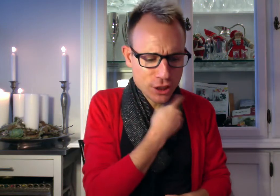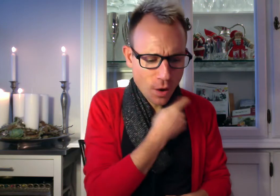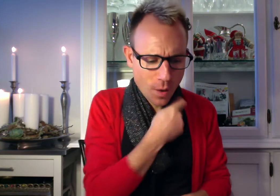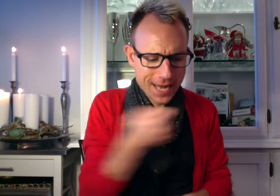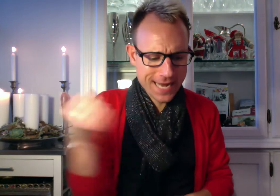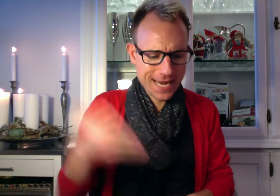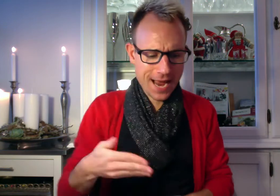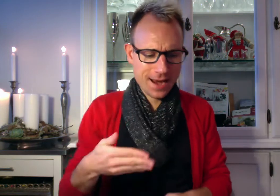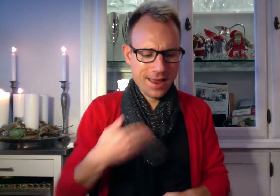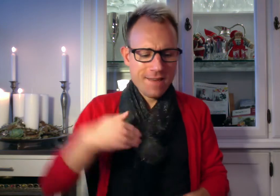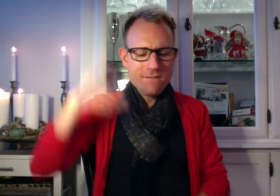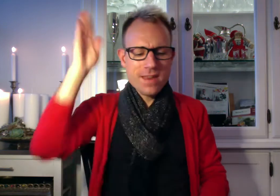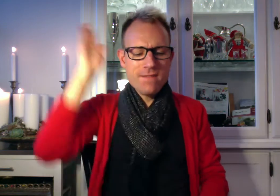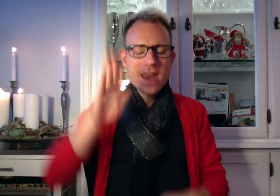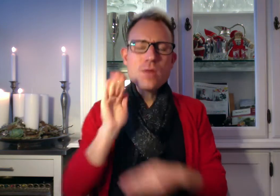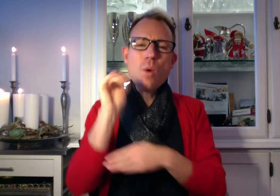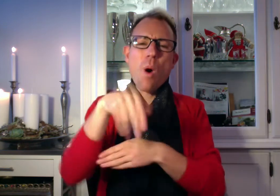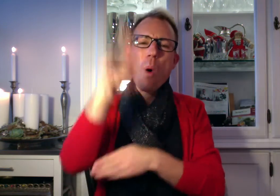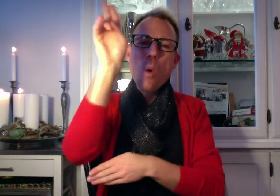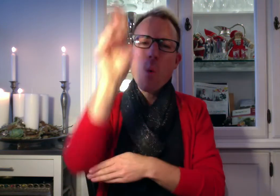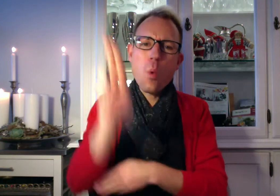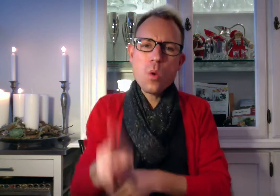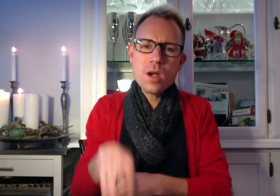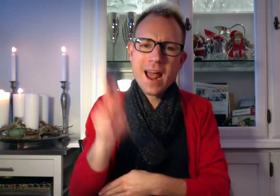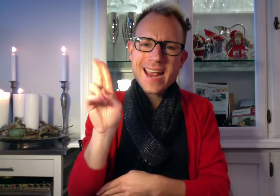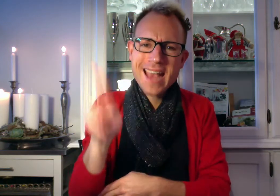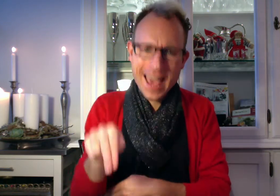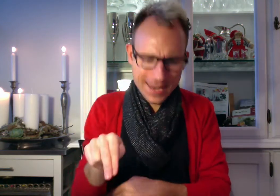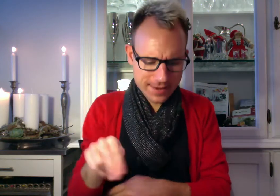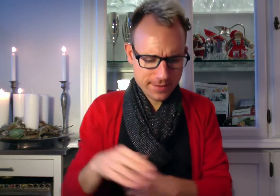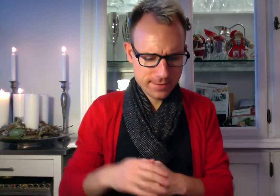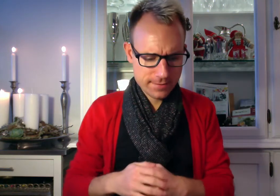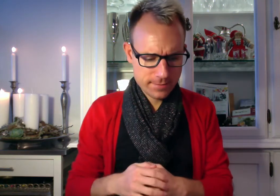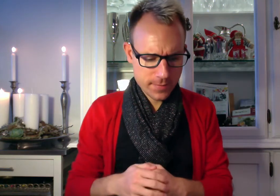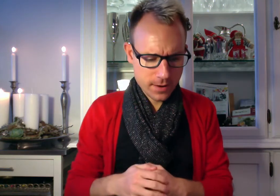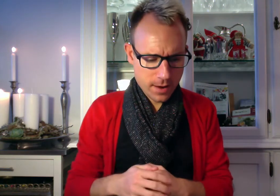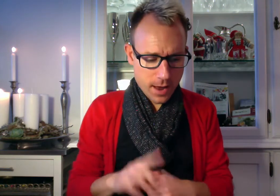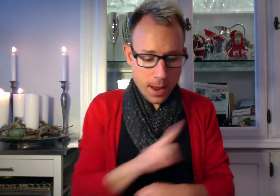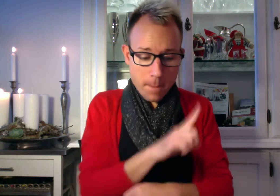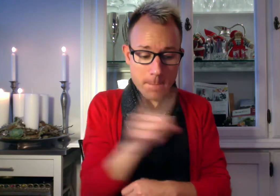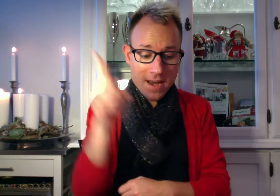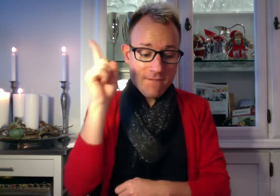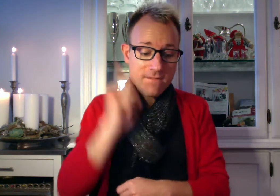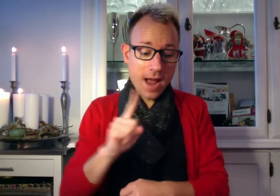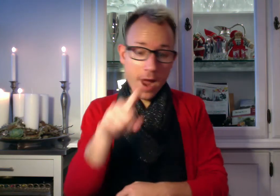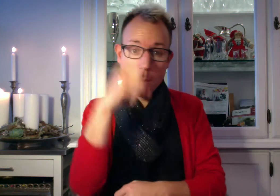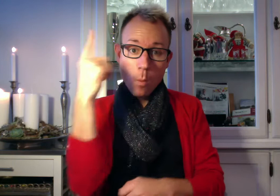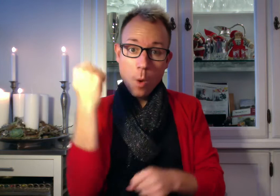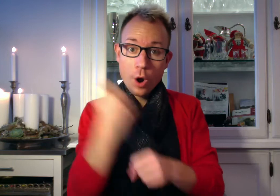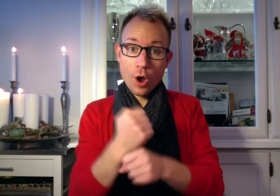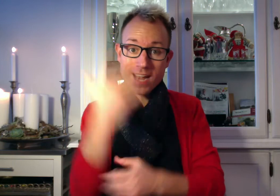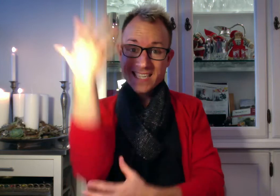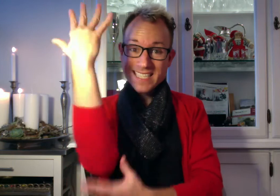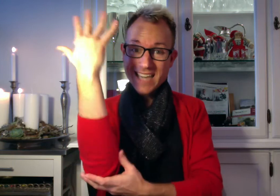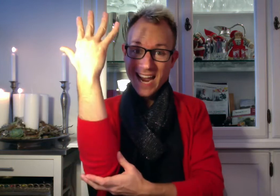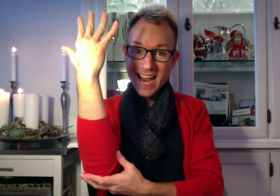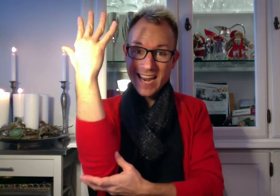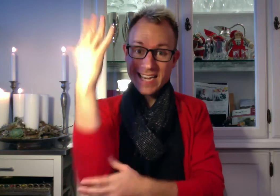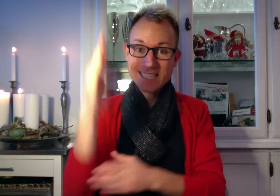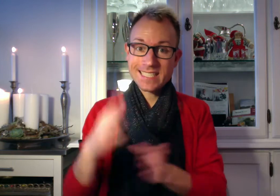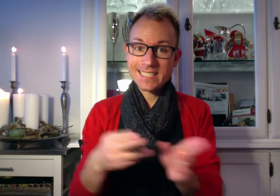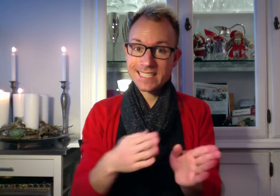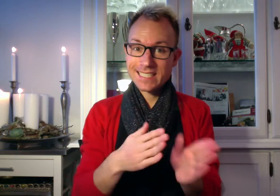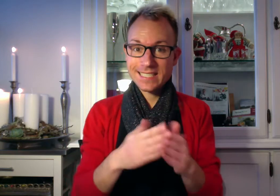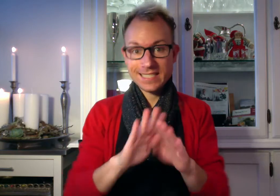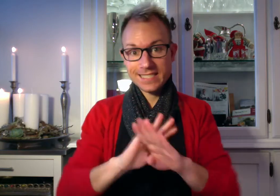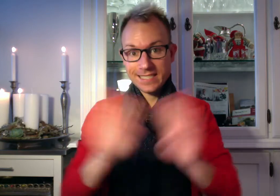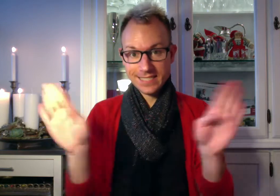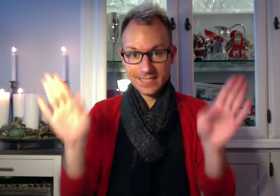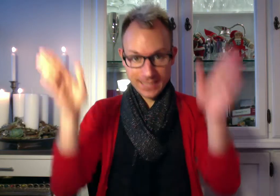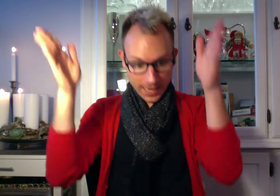sover engang. Vi ved du overvunder i kant. Men far og mor gør skræk. Sådan.